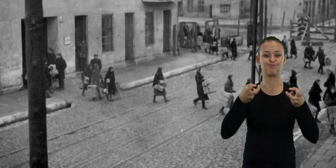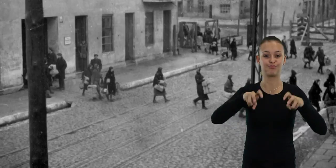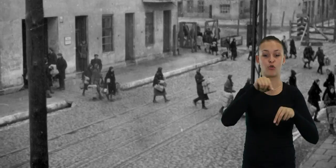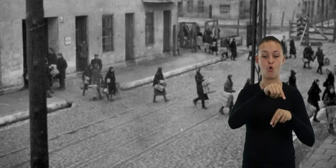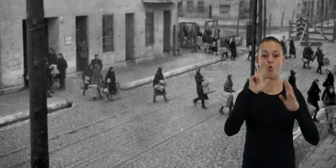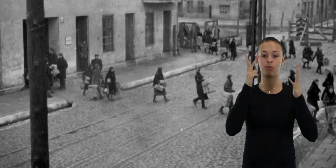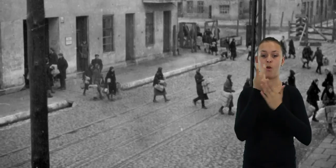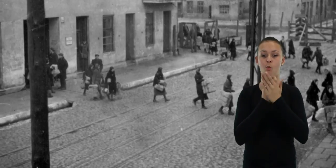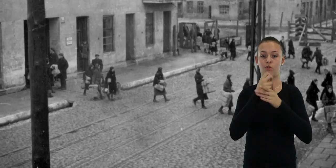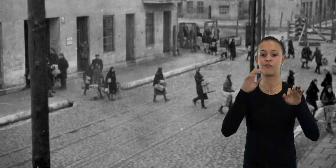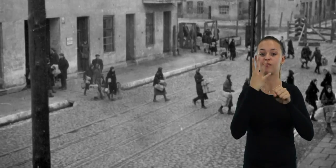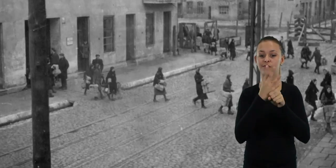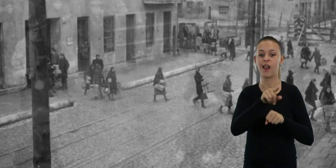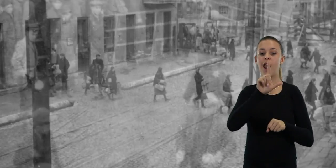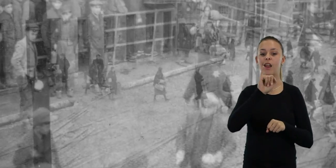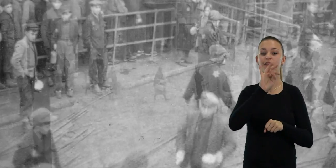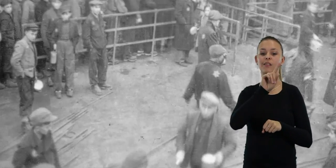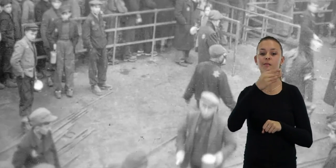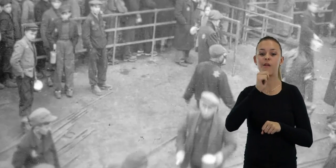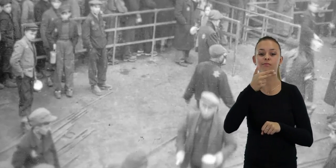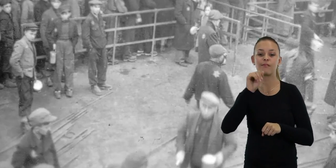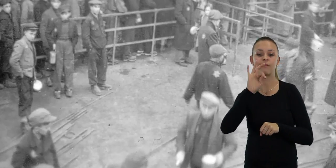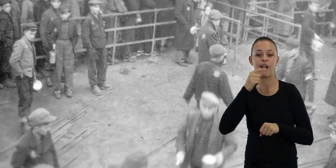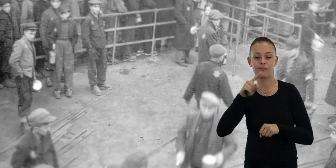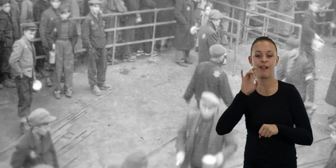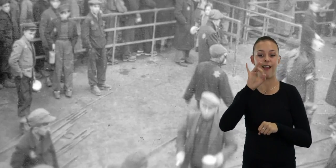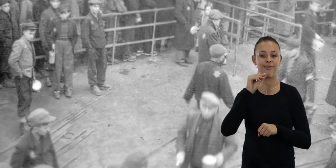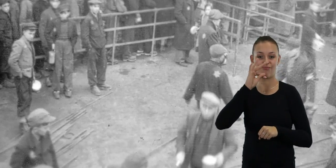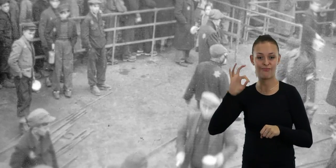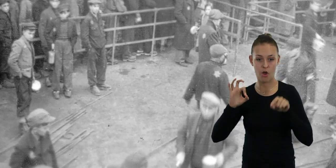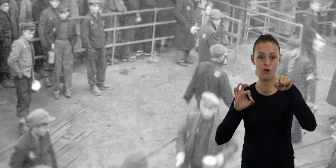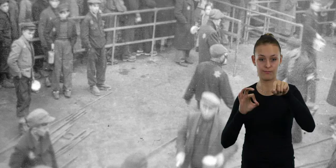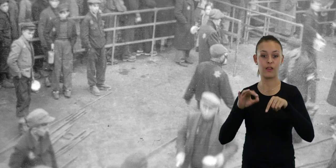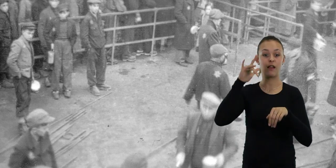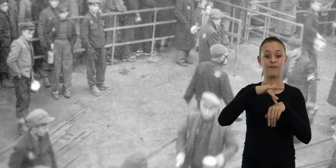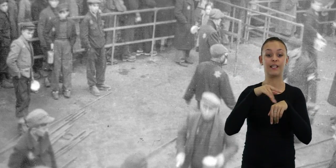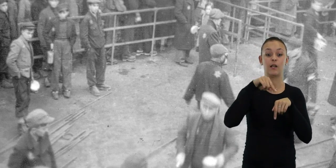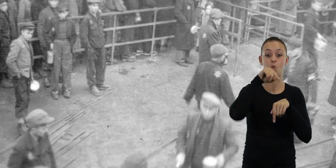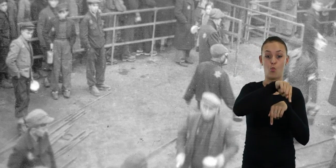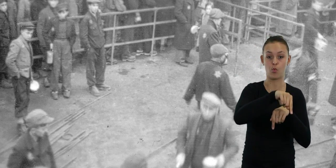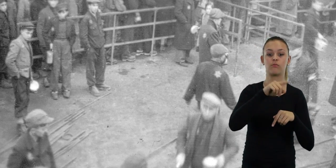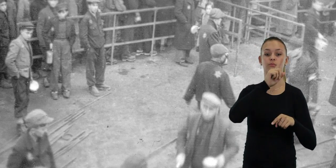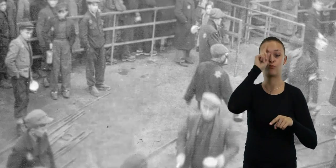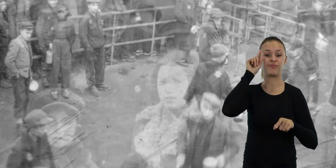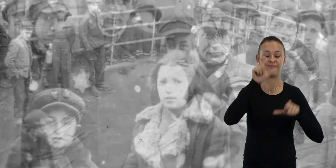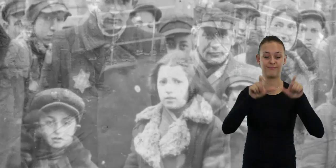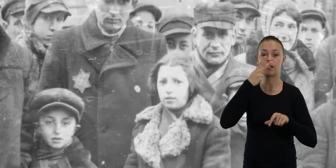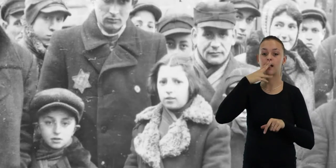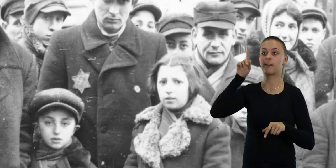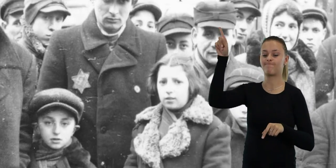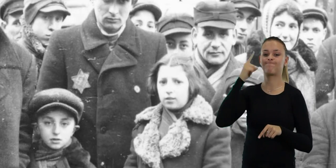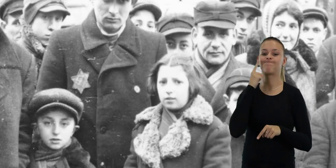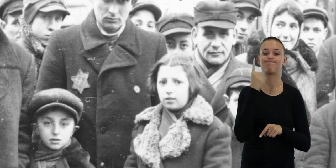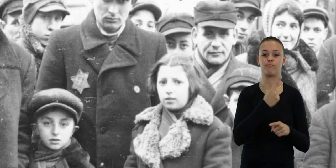roku Litzmannstadtgetto. W wyniku realizowanej przez hitlerowców polityki eksterminacji, prawie wszyscy łódzcy